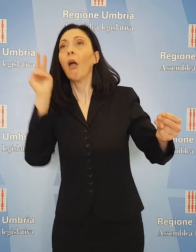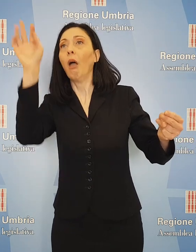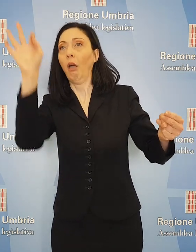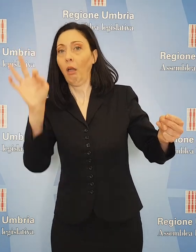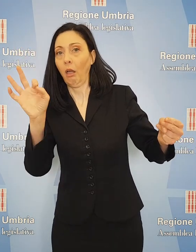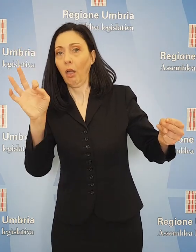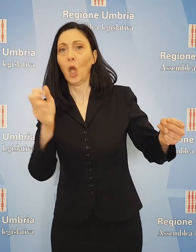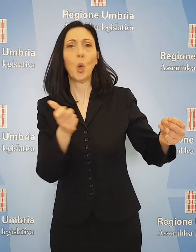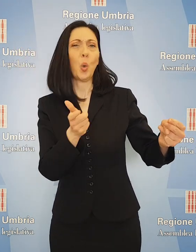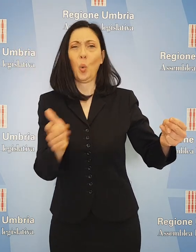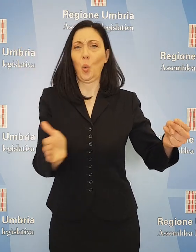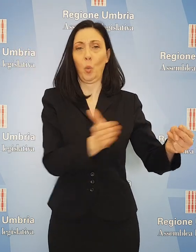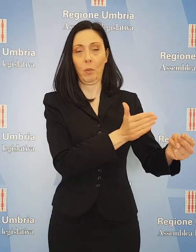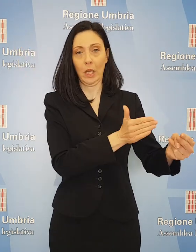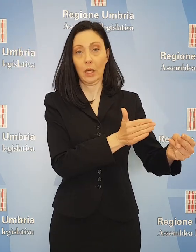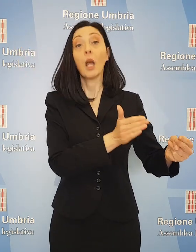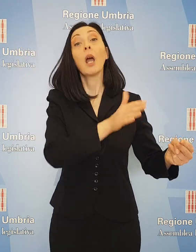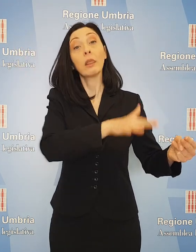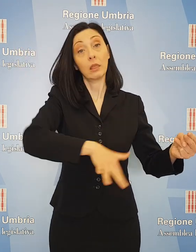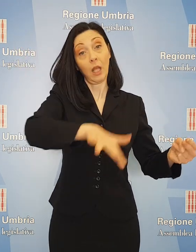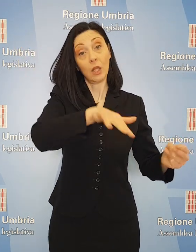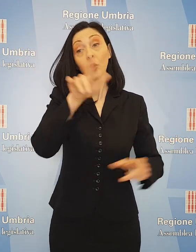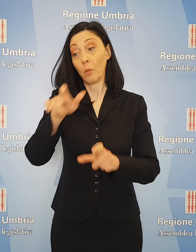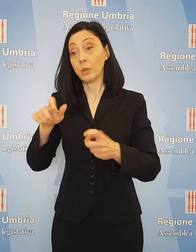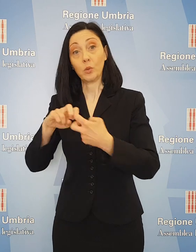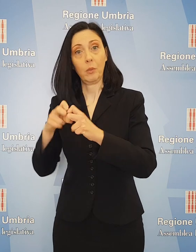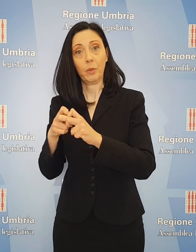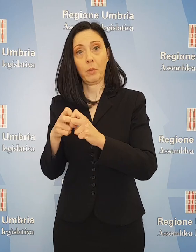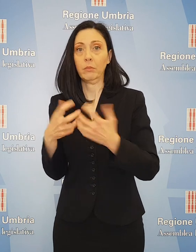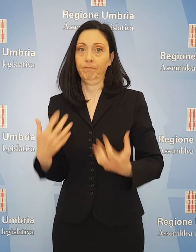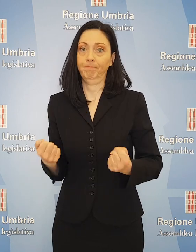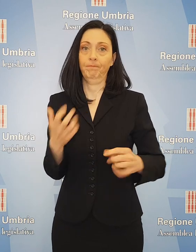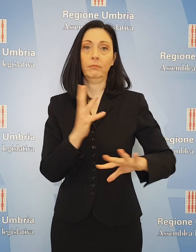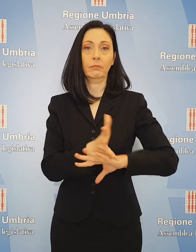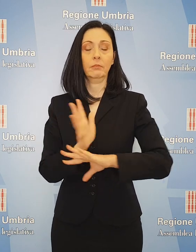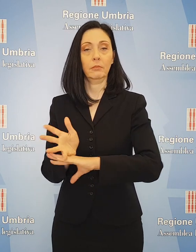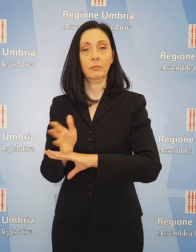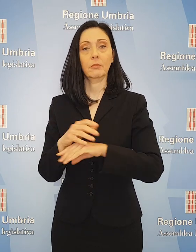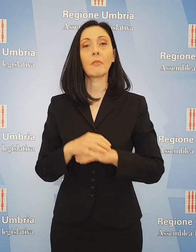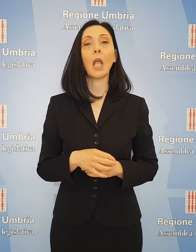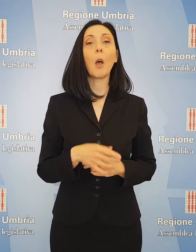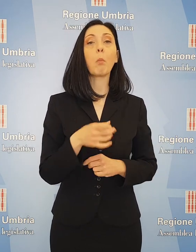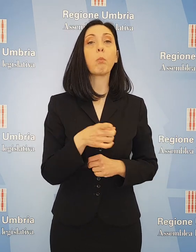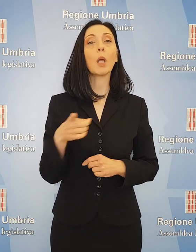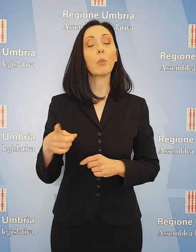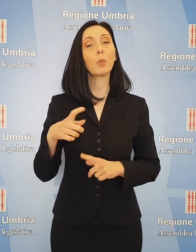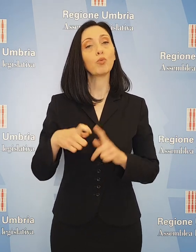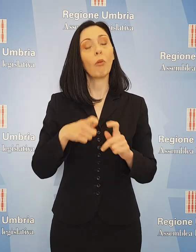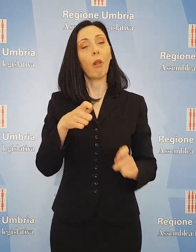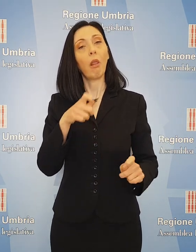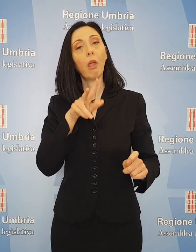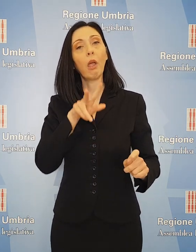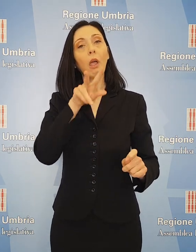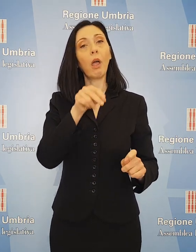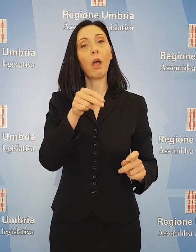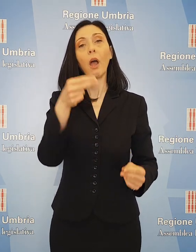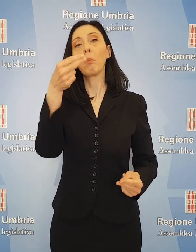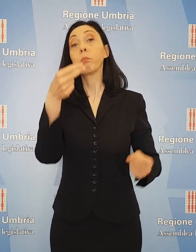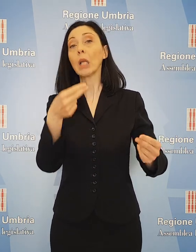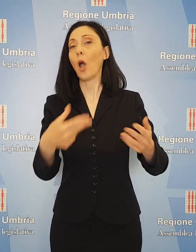visione, non solo numeri, dovrà incidere sul territorio e sui problemi delle persone. Francesca Peppucci della Lega ha parlato